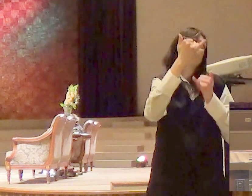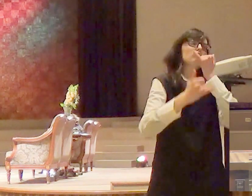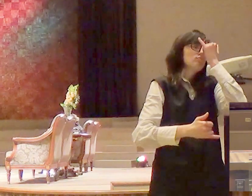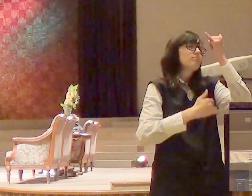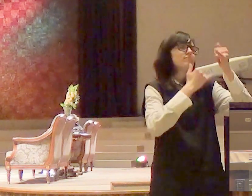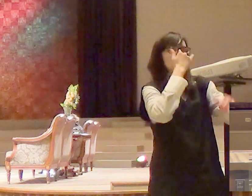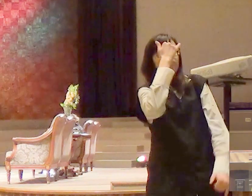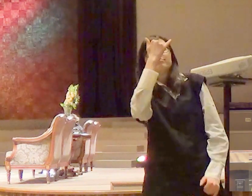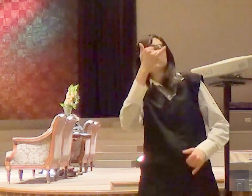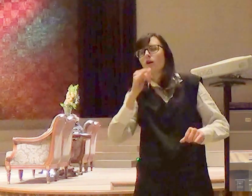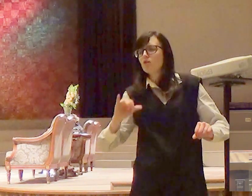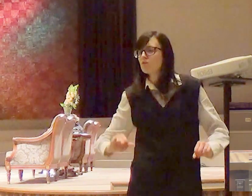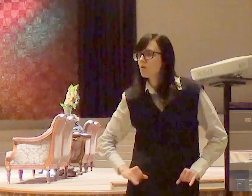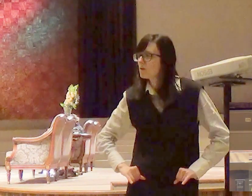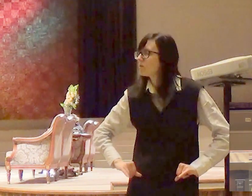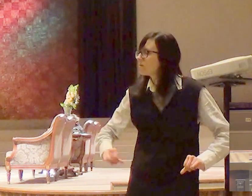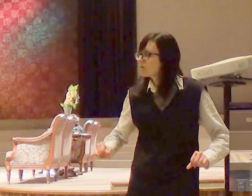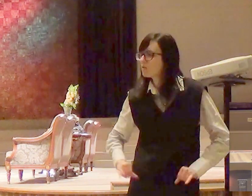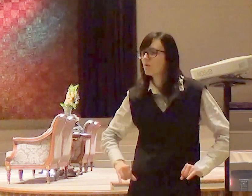e aí eu fico impressionado com uma coisa